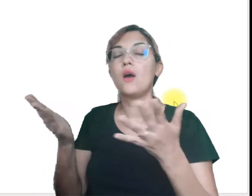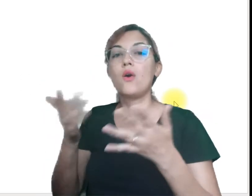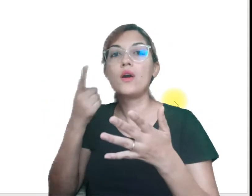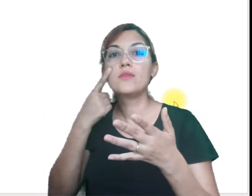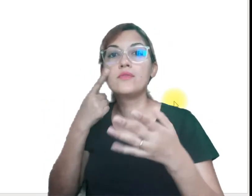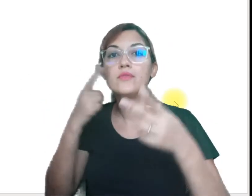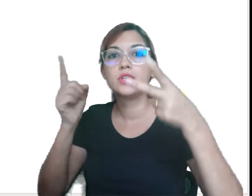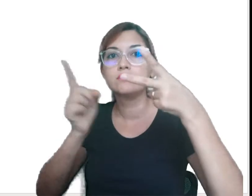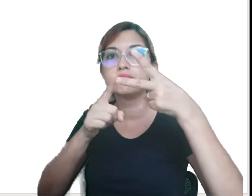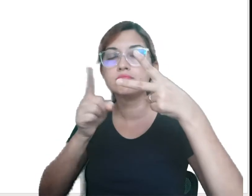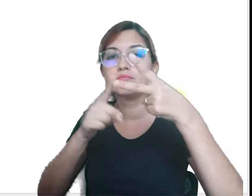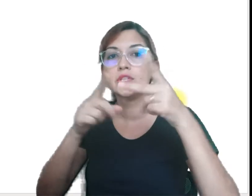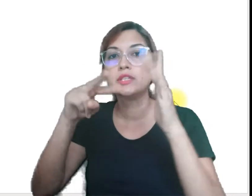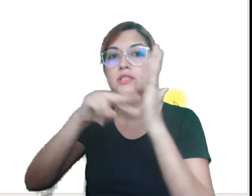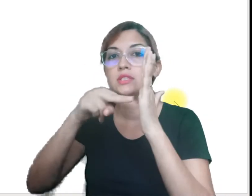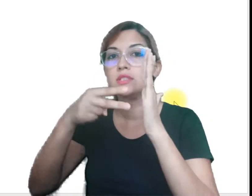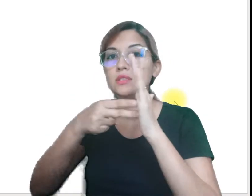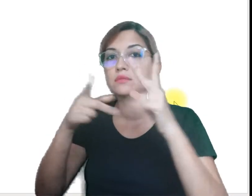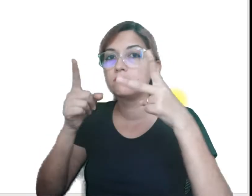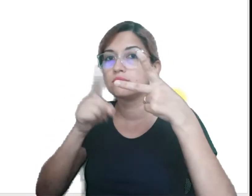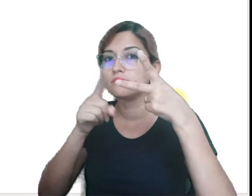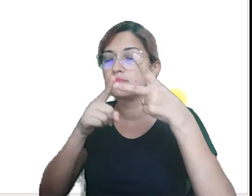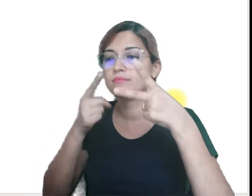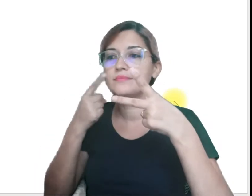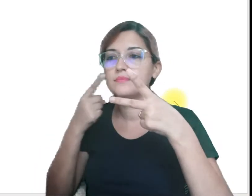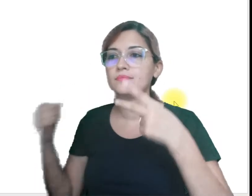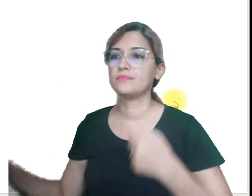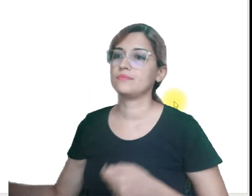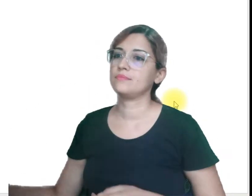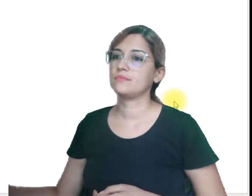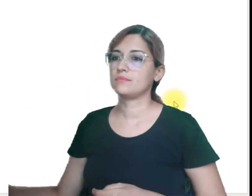de algo. Vamos ver o segundo significado.